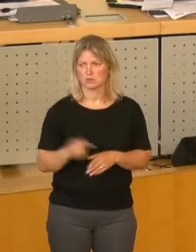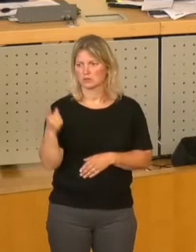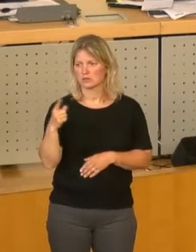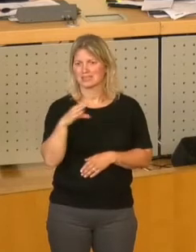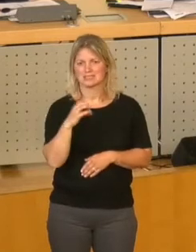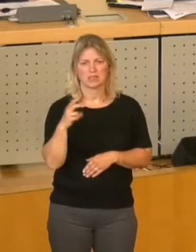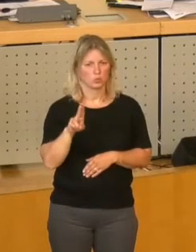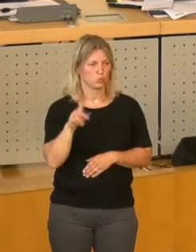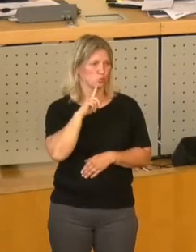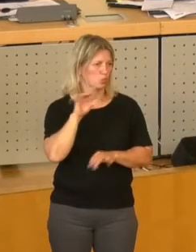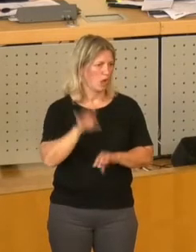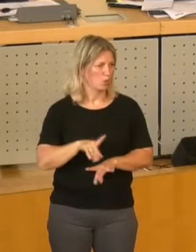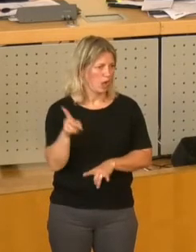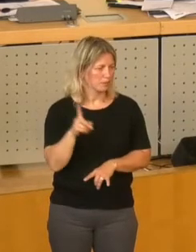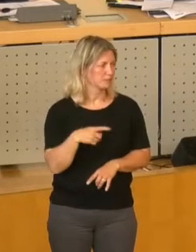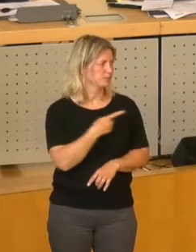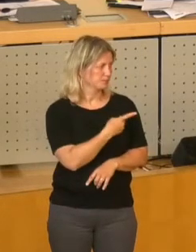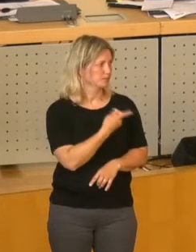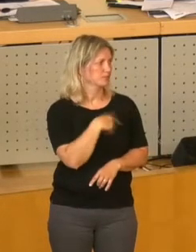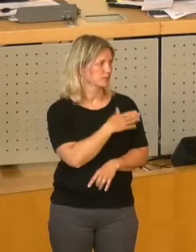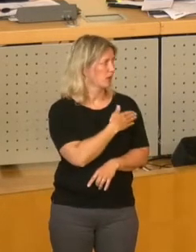verzichtet. Linke, Herr Scholbach.